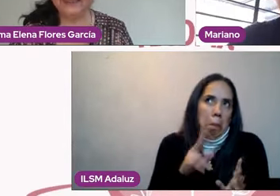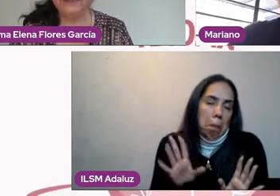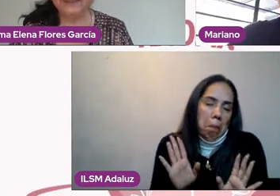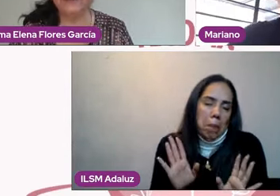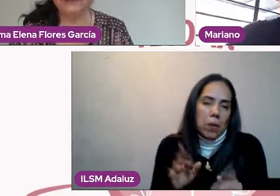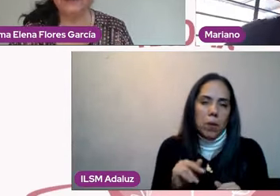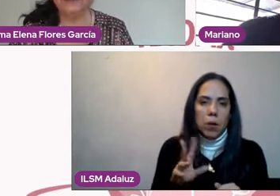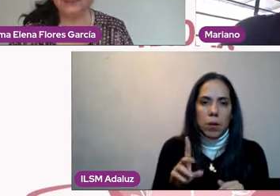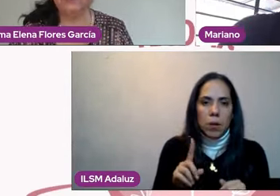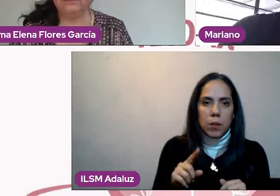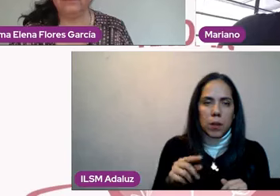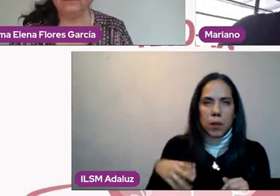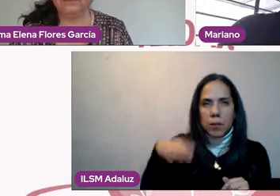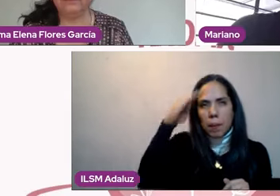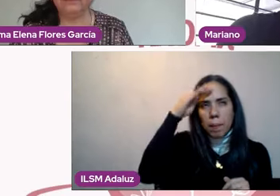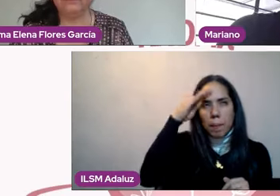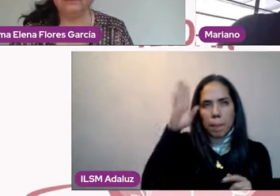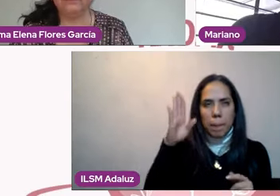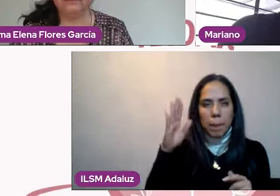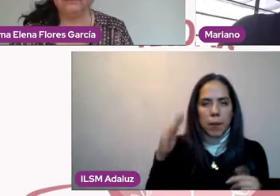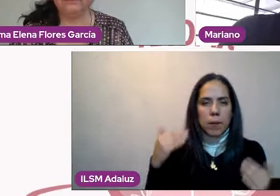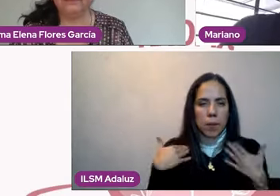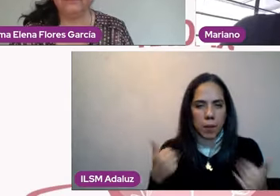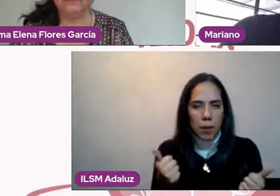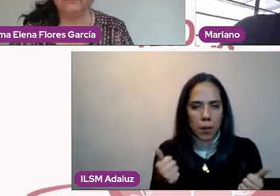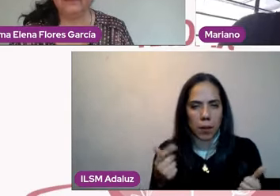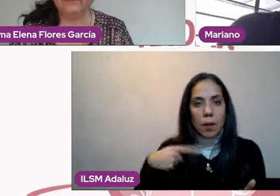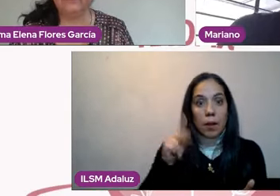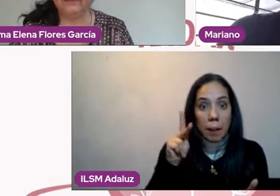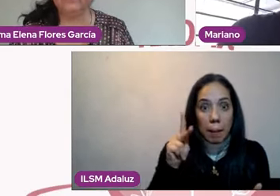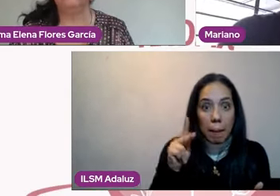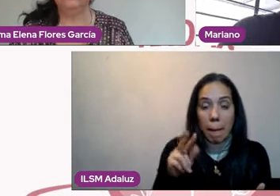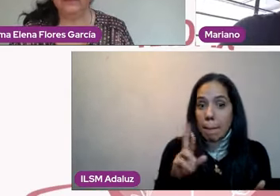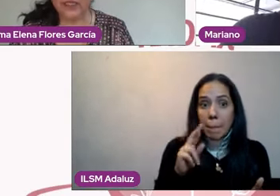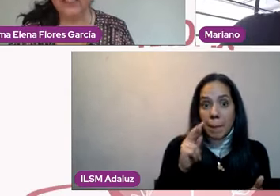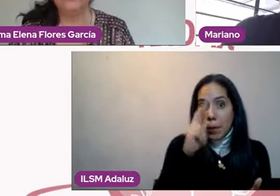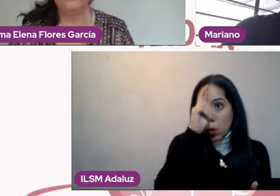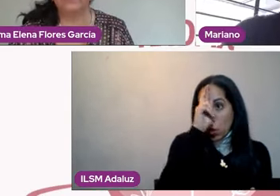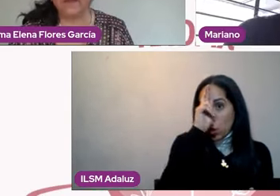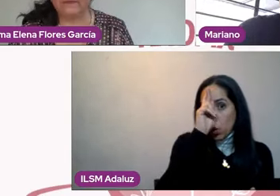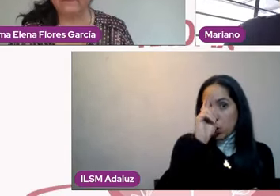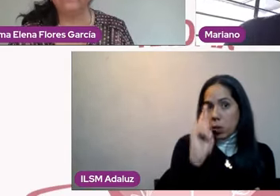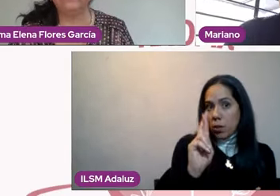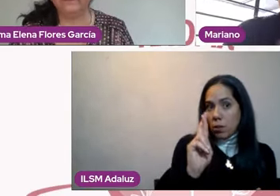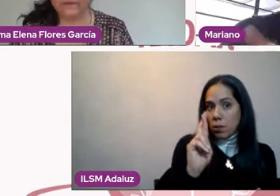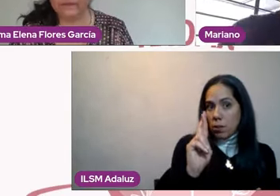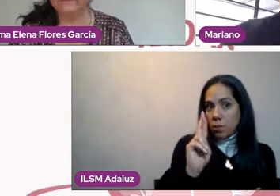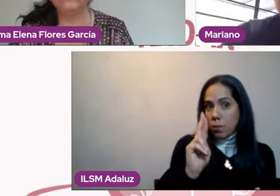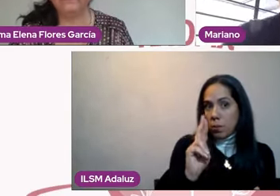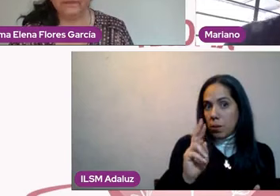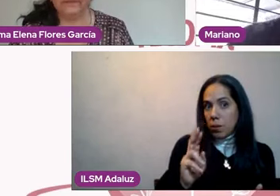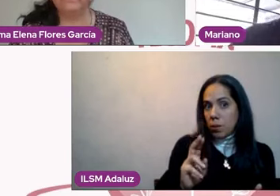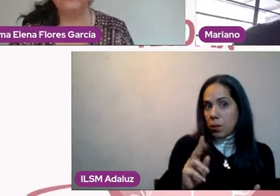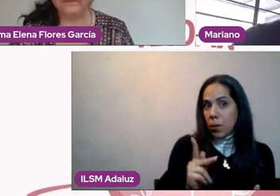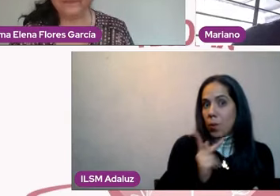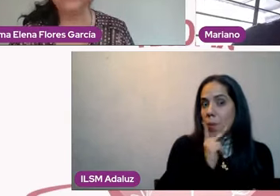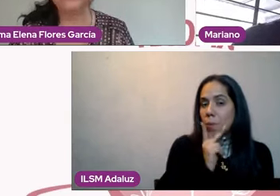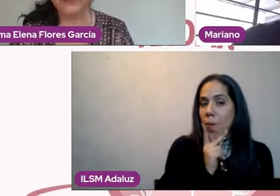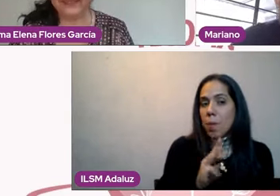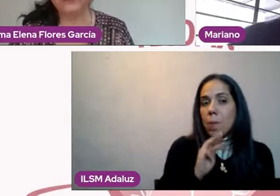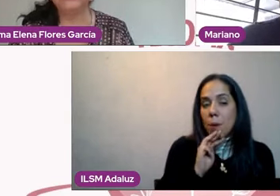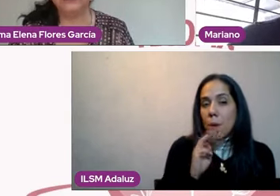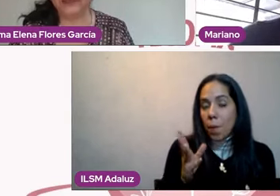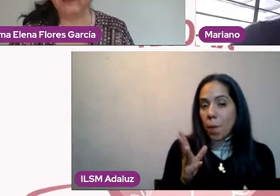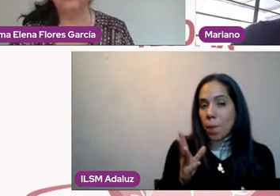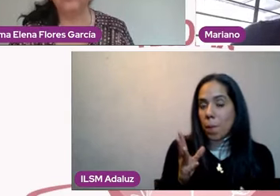violenten, pero que me pierdan todo el respeto como figura paterna o materna porque no estoy sosteniendo lo que digo